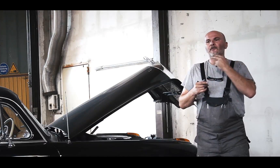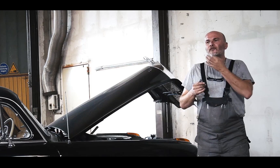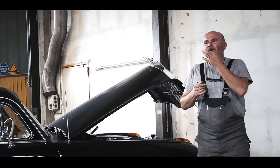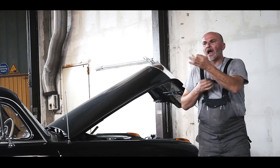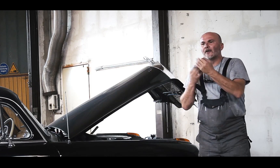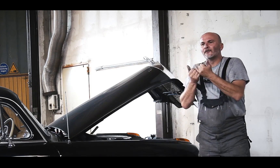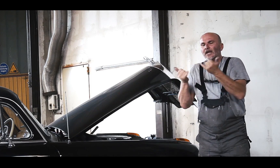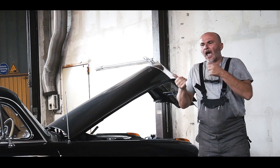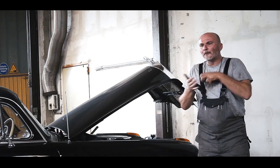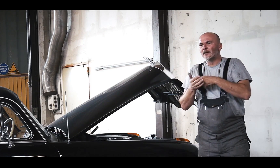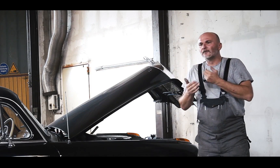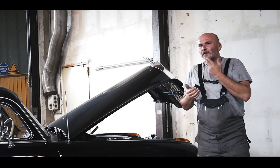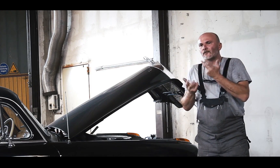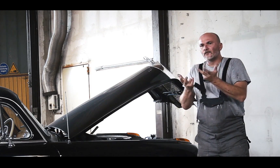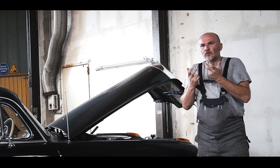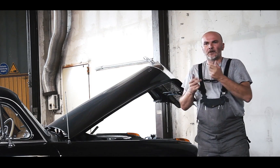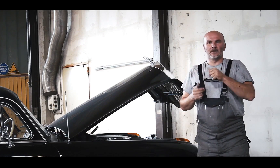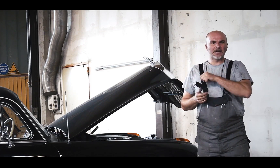Ich hatte den Wunsch, mich selbstständig zu machen.